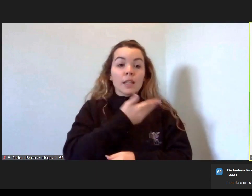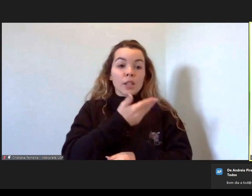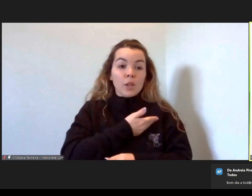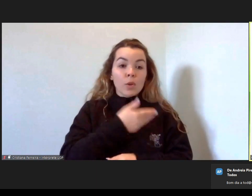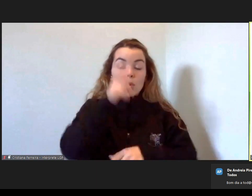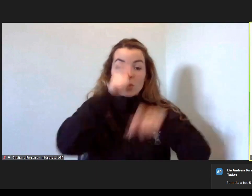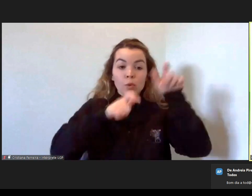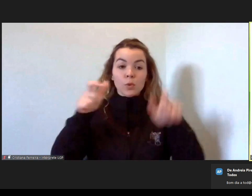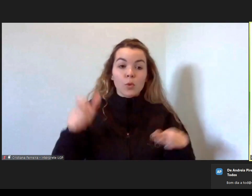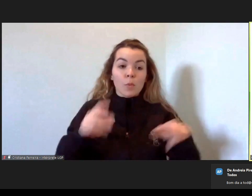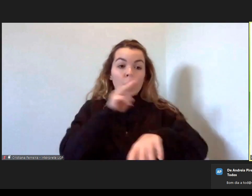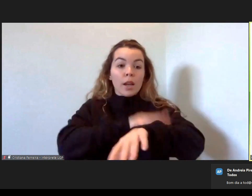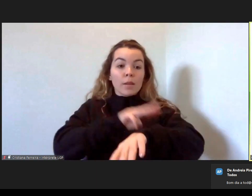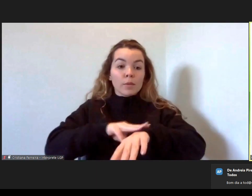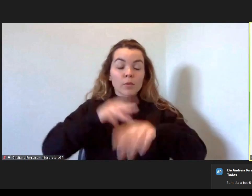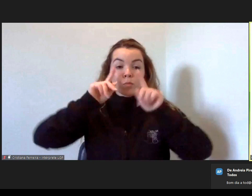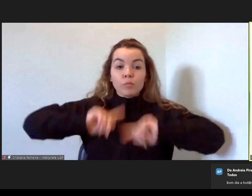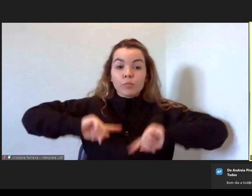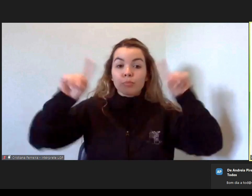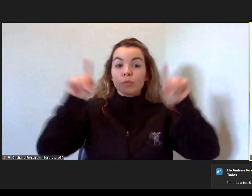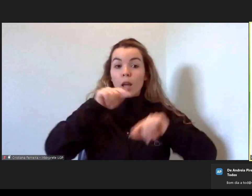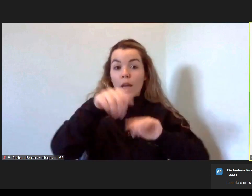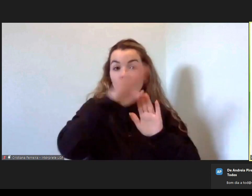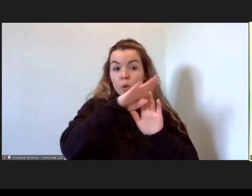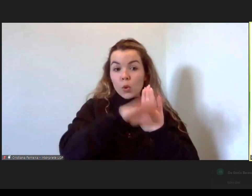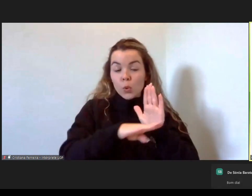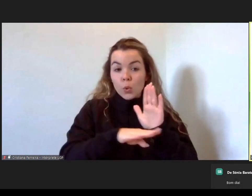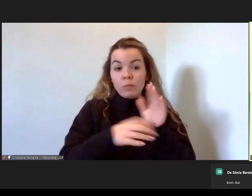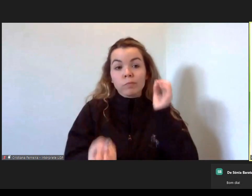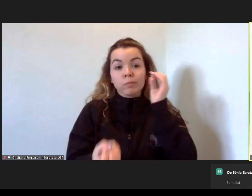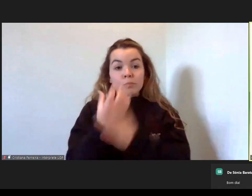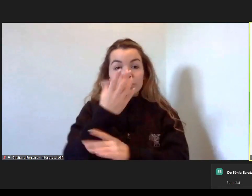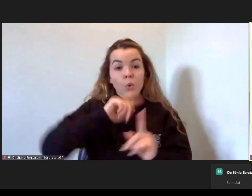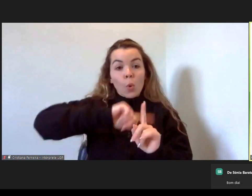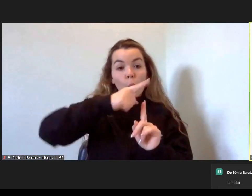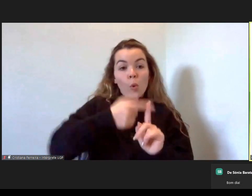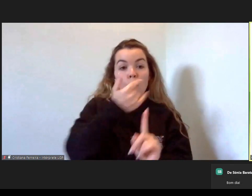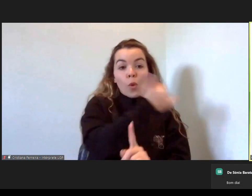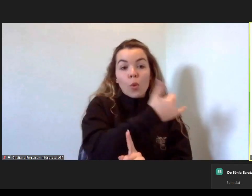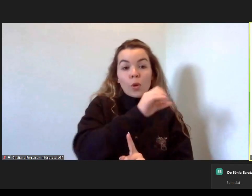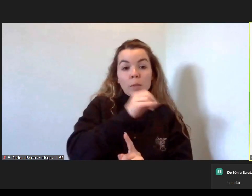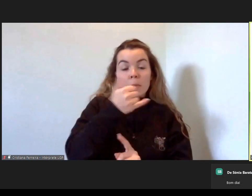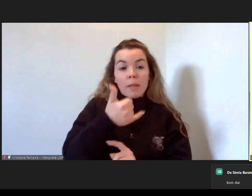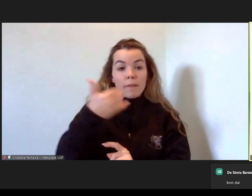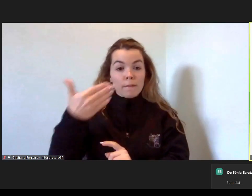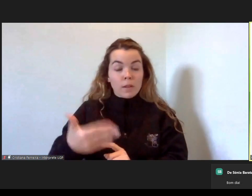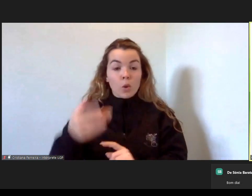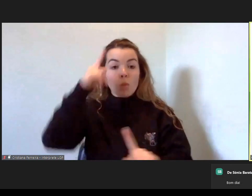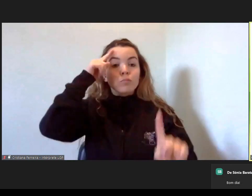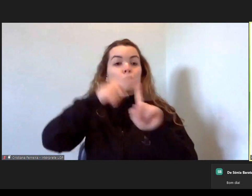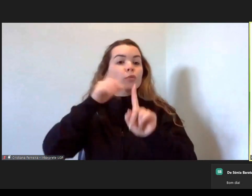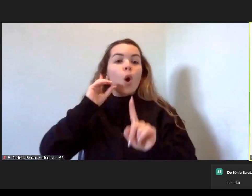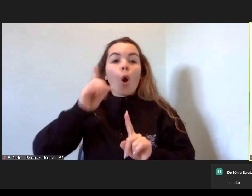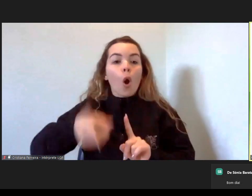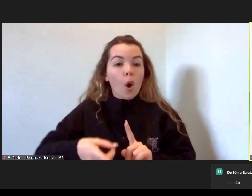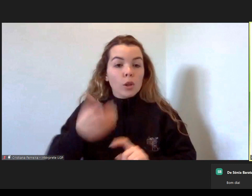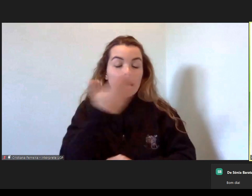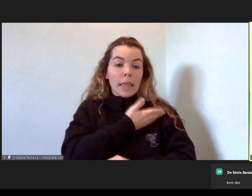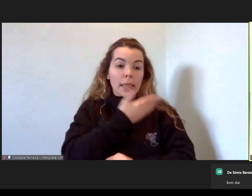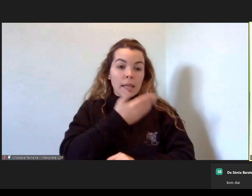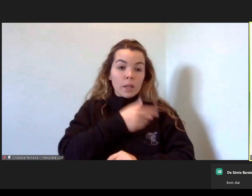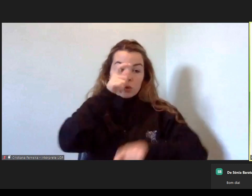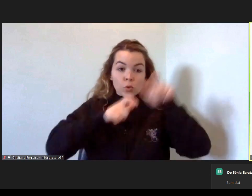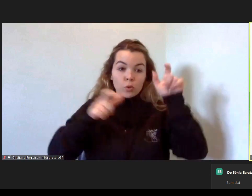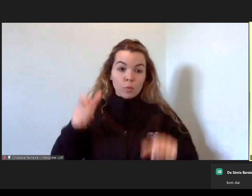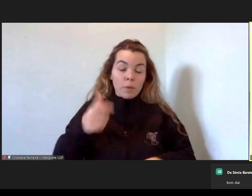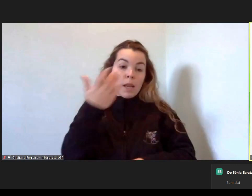Pública. Este programa, lançado em 2021, tem por objetivo a promoção dos direitos humanos e dos direitos fundamentais